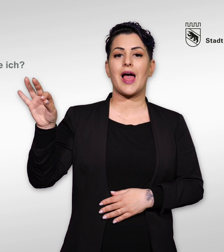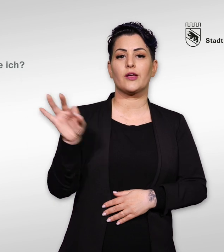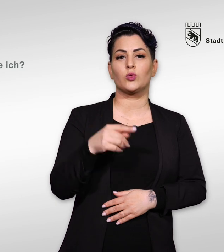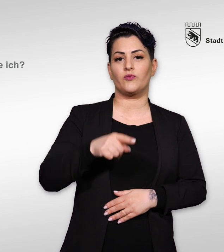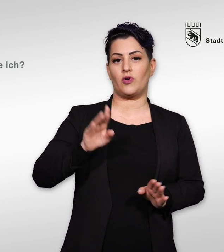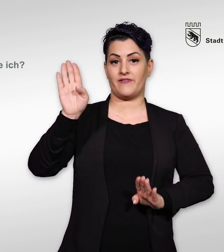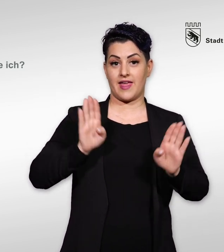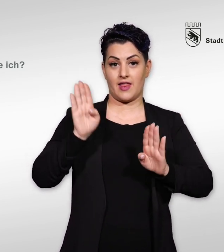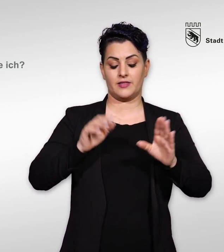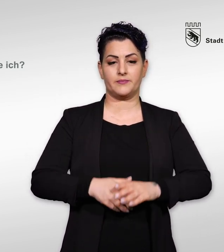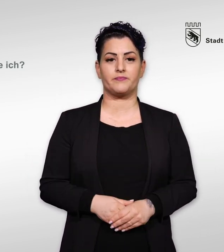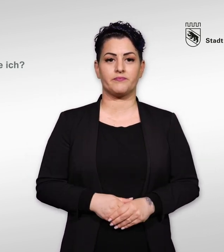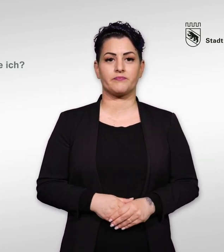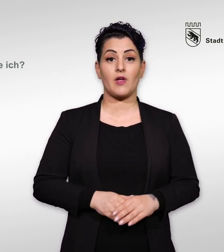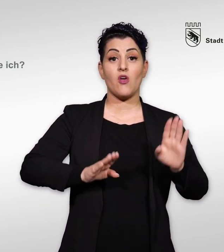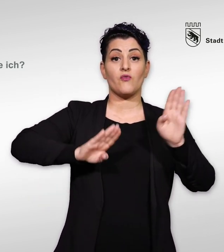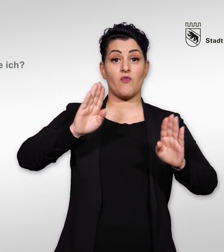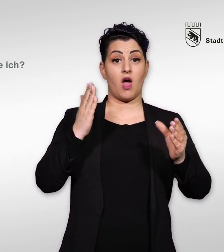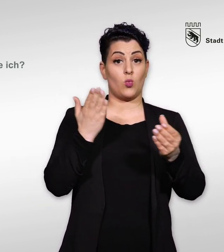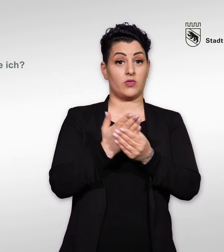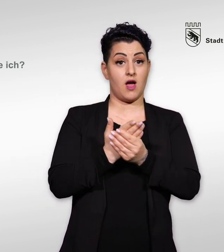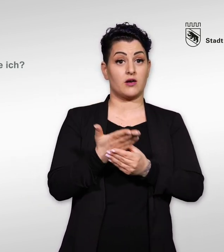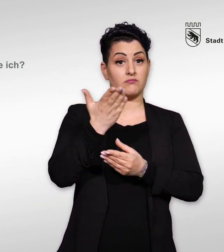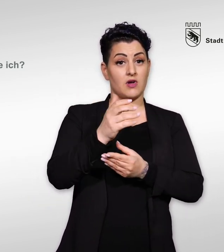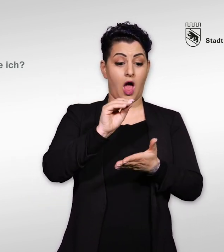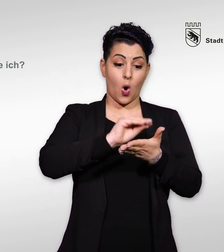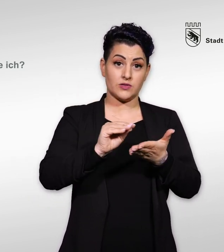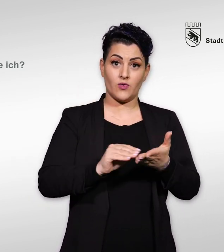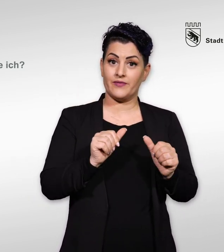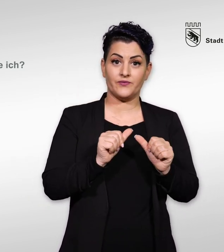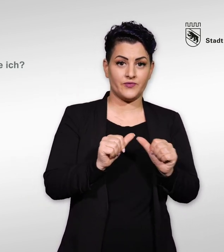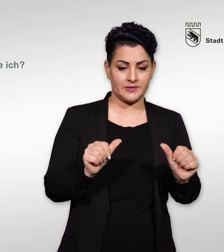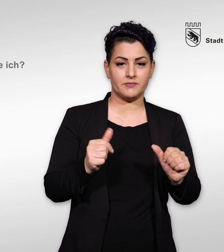Wir erklären Ihnen nun Schritt für Schritt, wie Sie die Wahlunterlagen ausfüllen können.